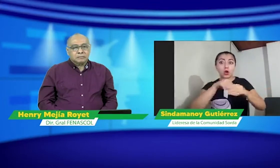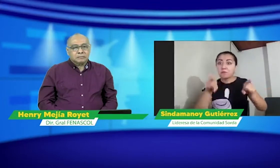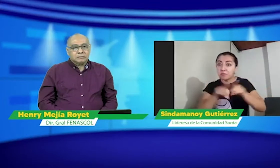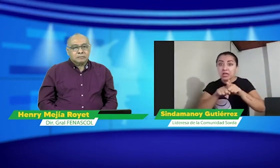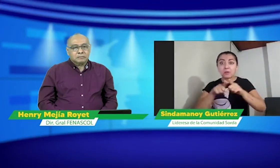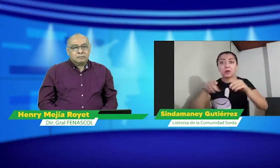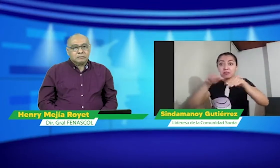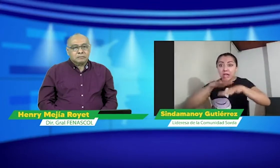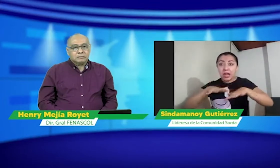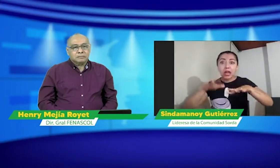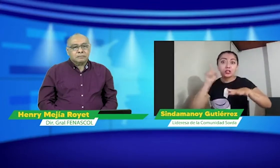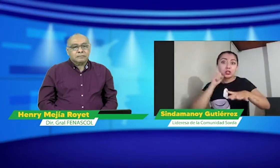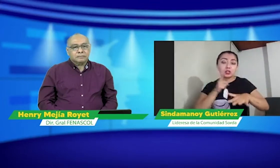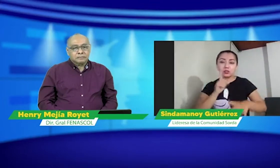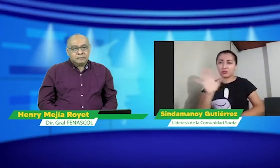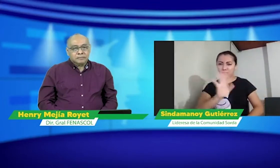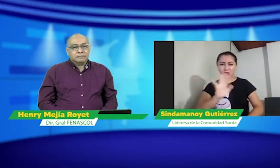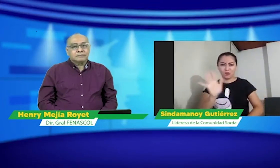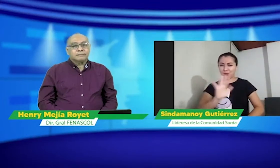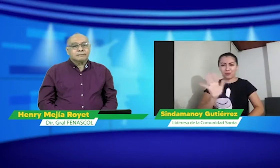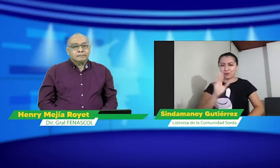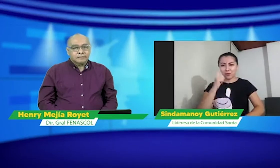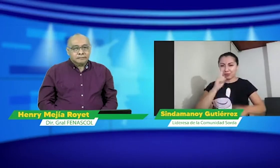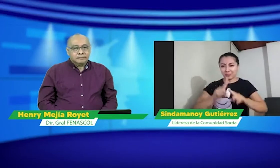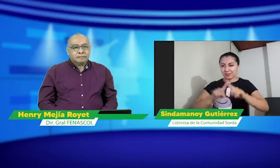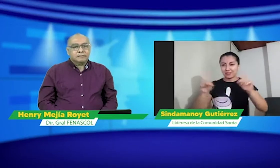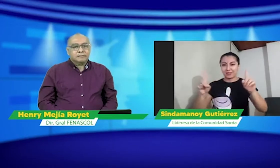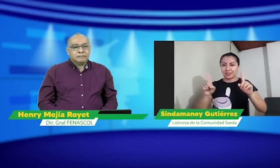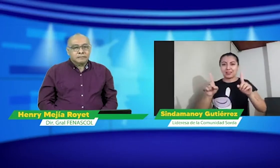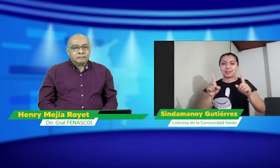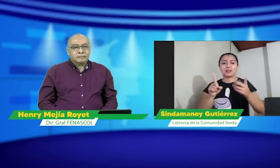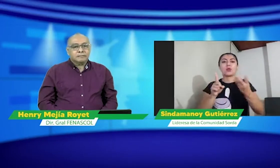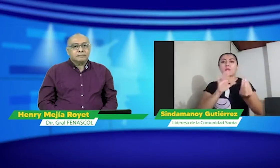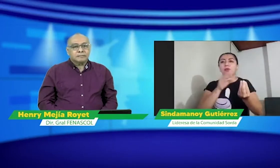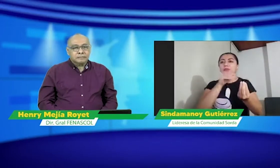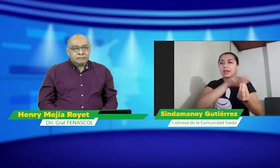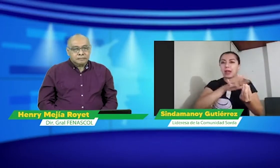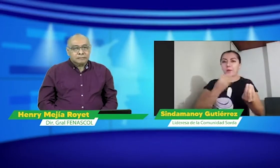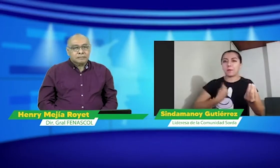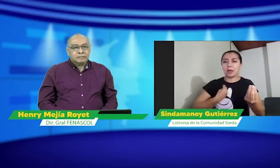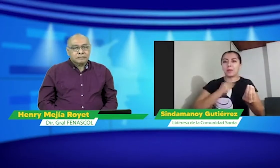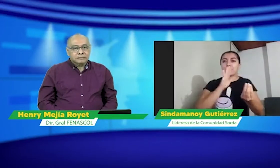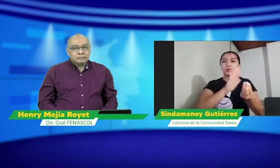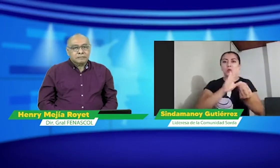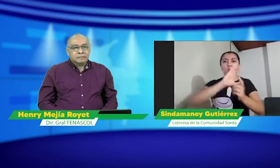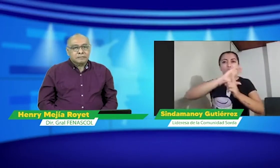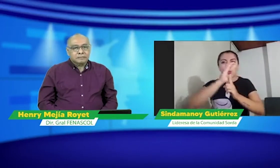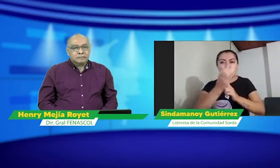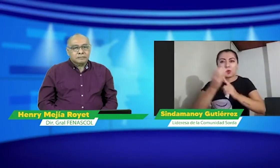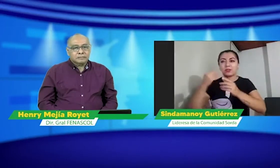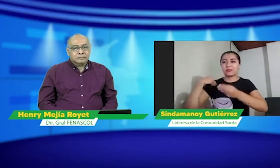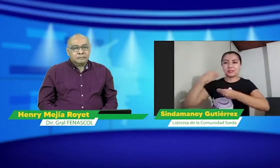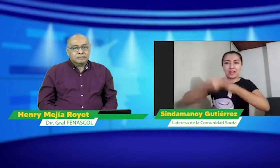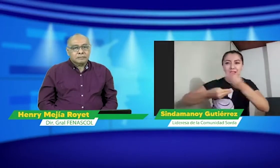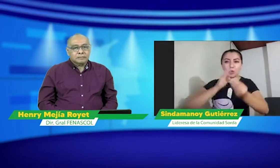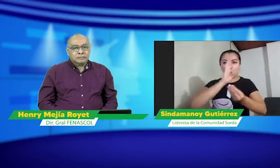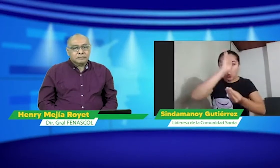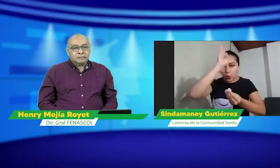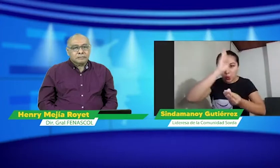territorio y tienen un límite. Y nosotros no pudiéramos hablar de esos territorios físicos porque nosotros hablamos,